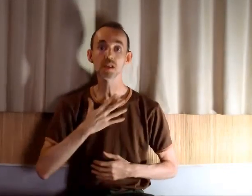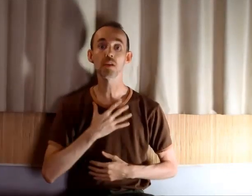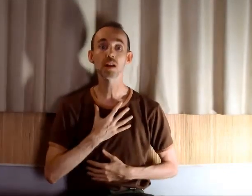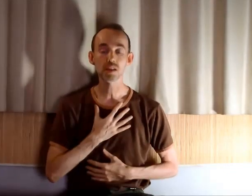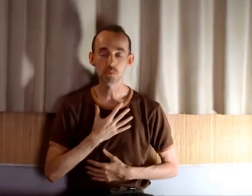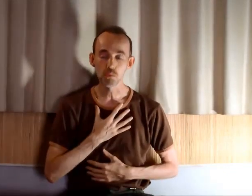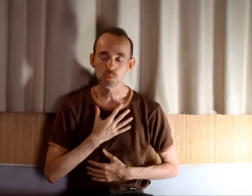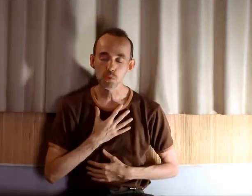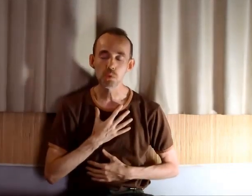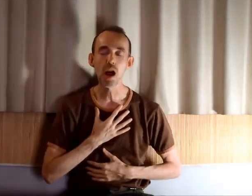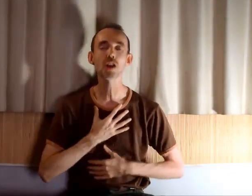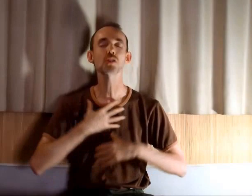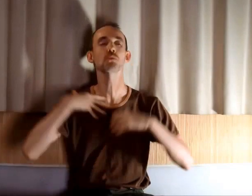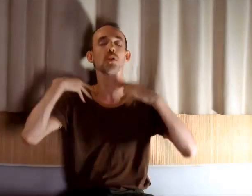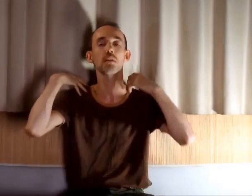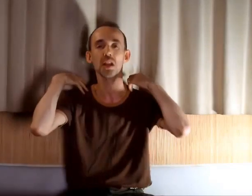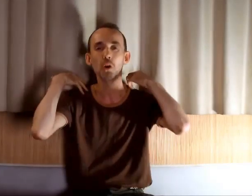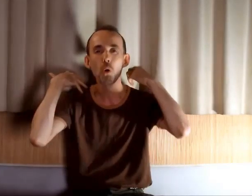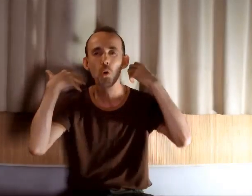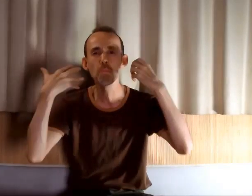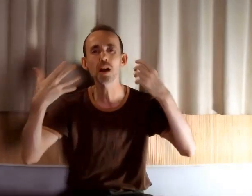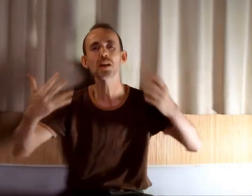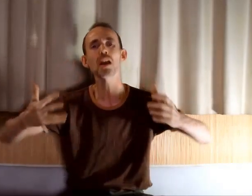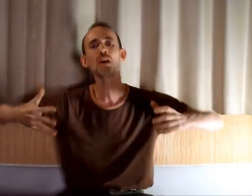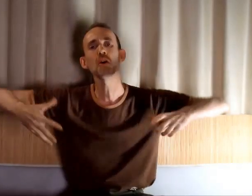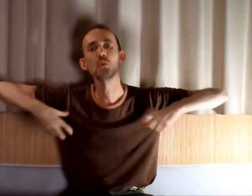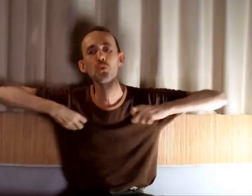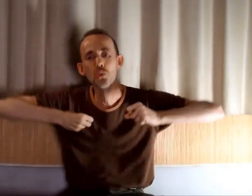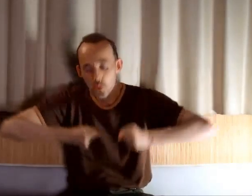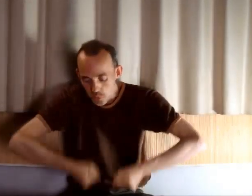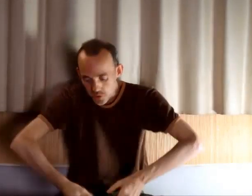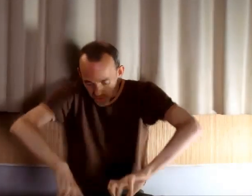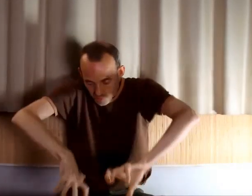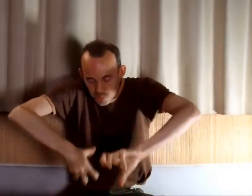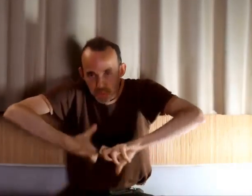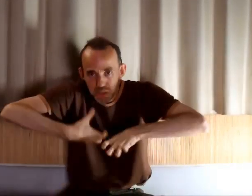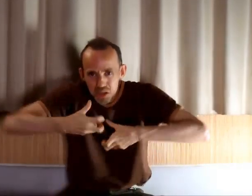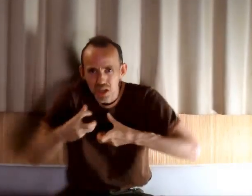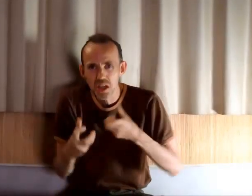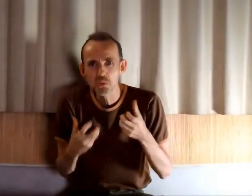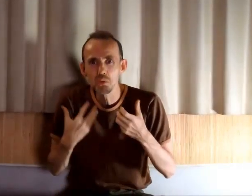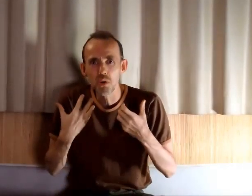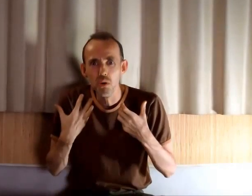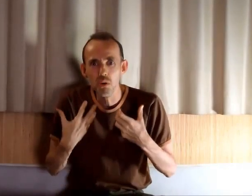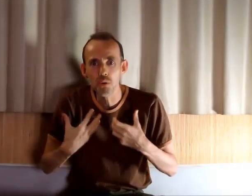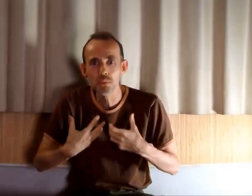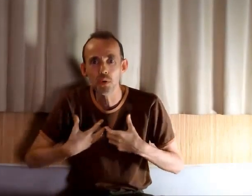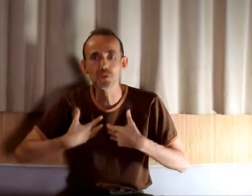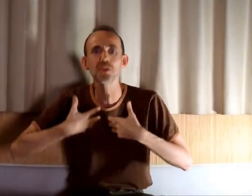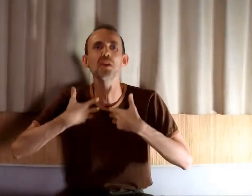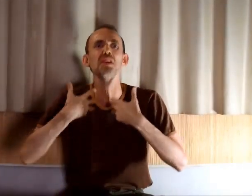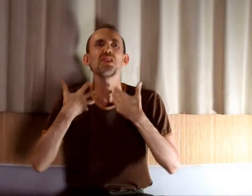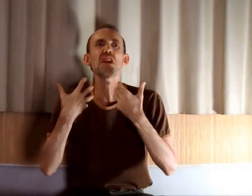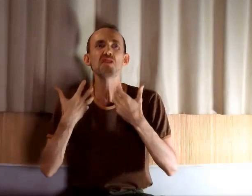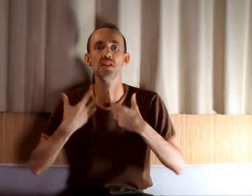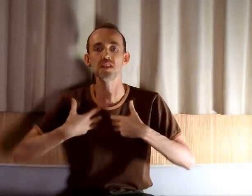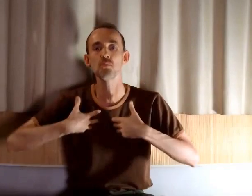c'est vrai que ça vous soulage, ça vous enlève des gros paquets de nœuds qui se sont serrés durant l'enfance, il y a des